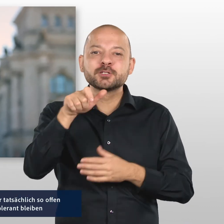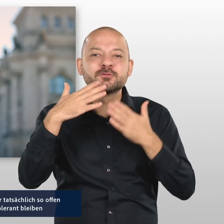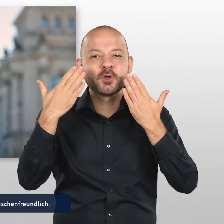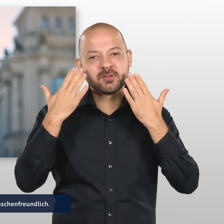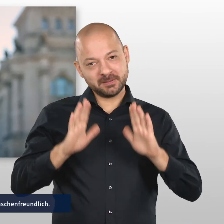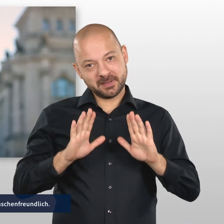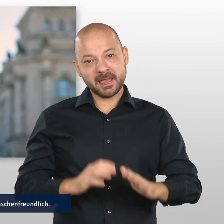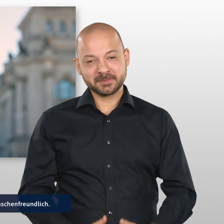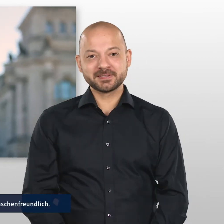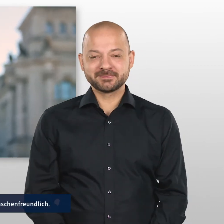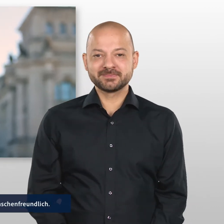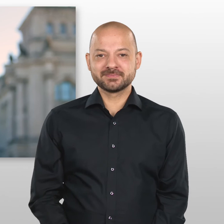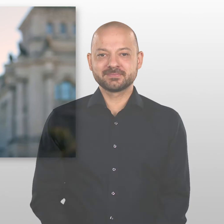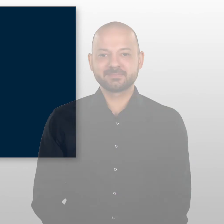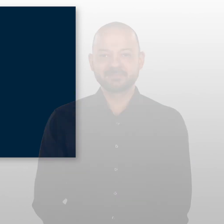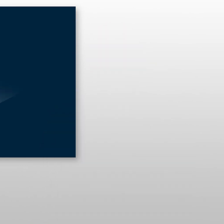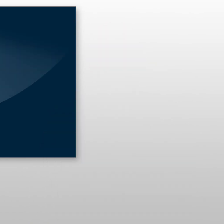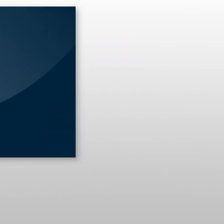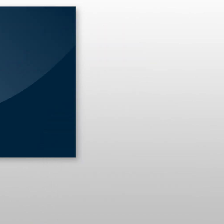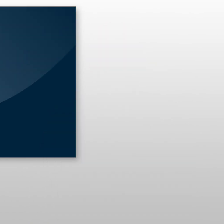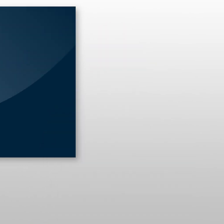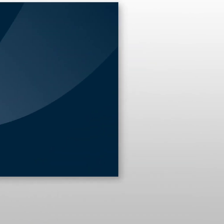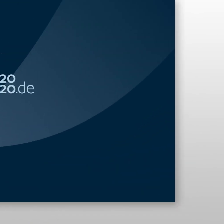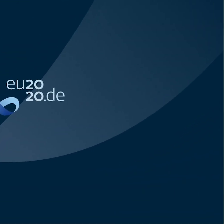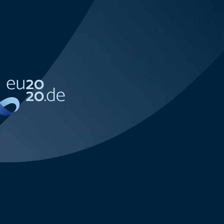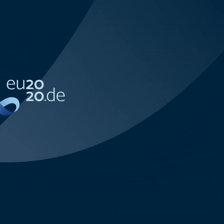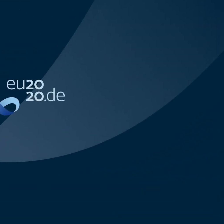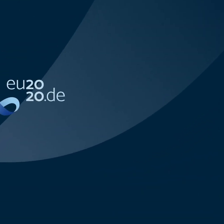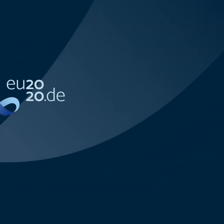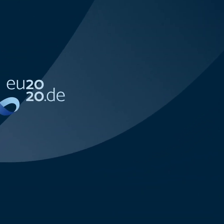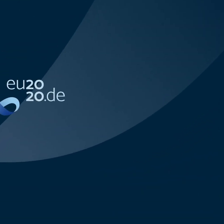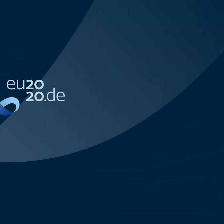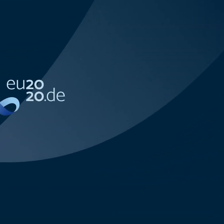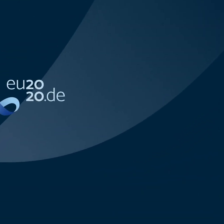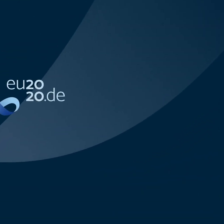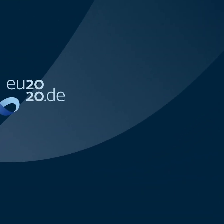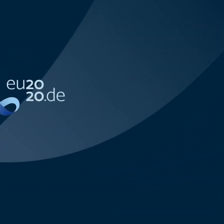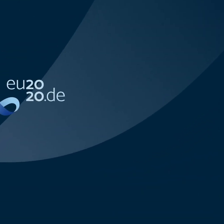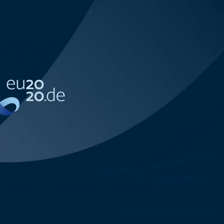bleiben und menschenfreundlich. Weil sie so guter ist, wir